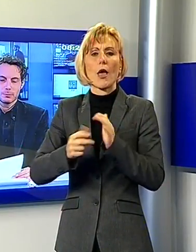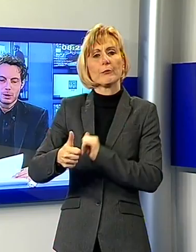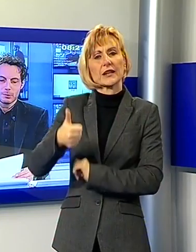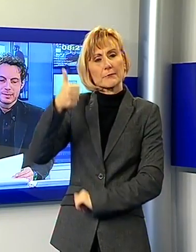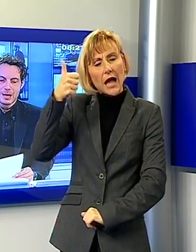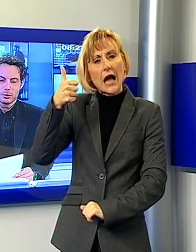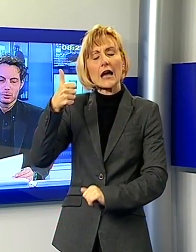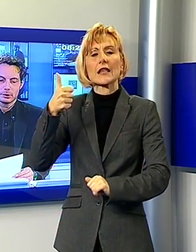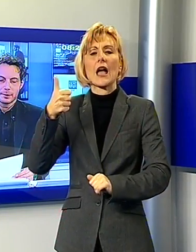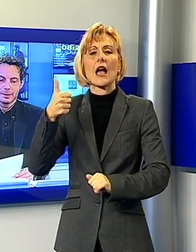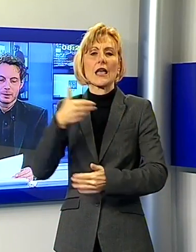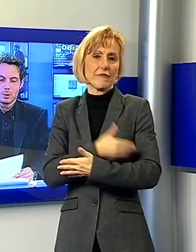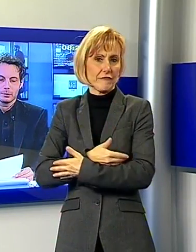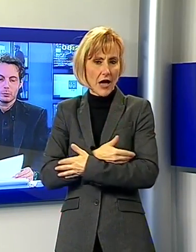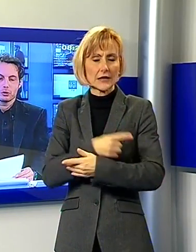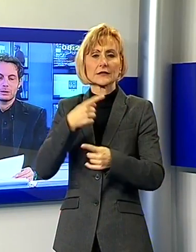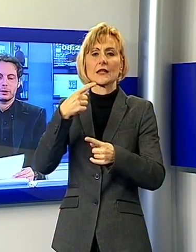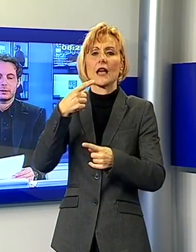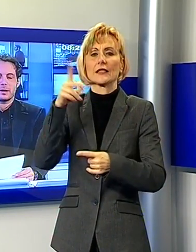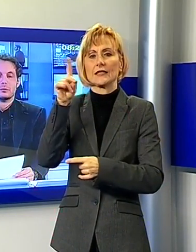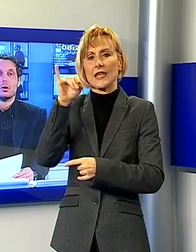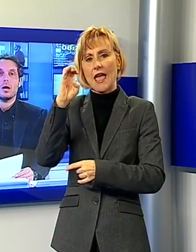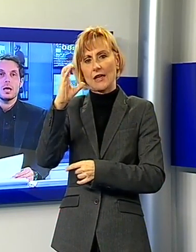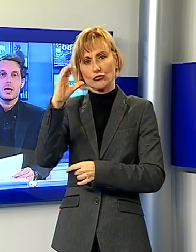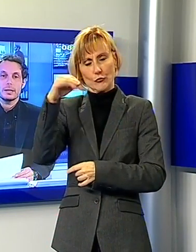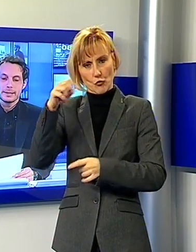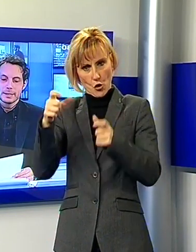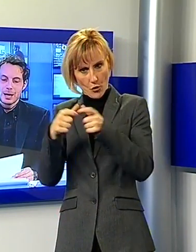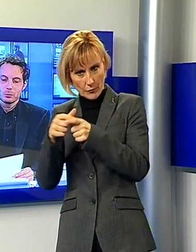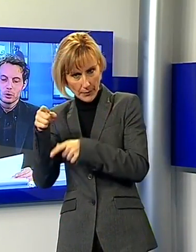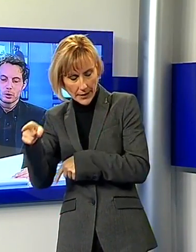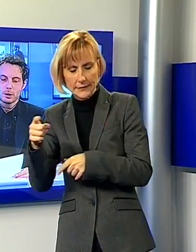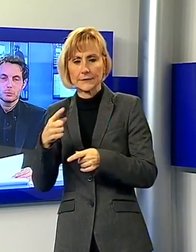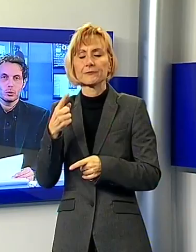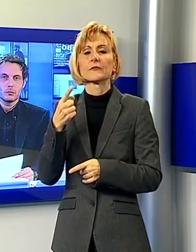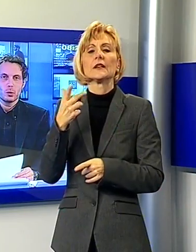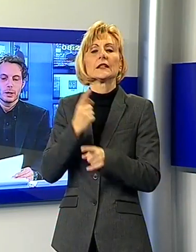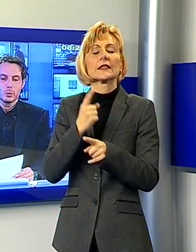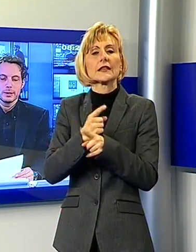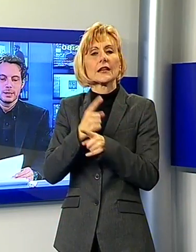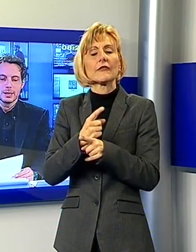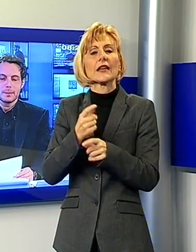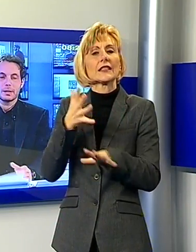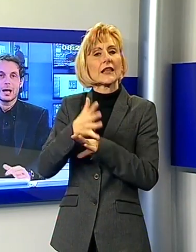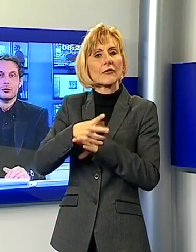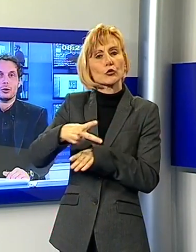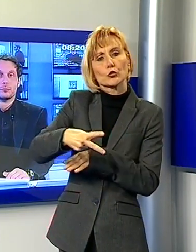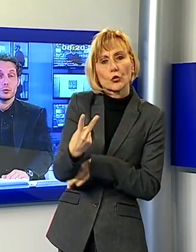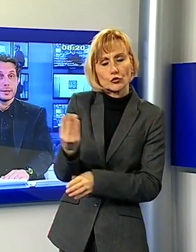Borgamozzano. Contrariamente a quanto annunciato,'intervento richiederà due giorni in più. Le scuole quindi riapriranno giovedì